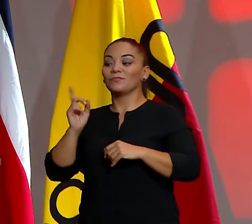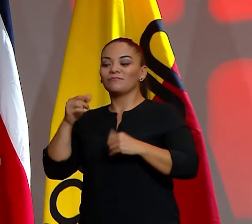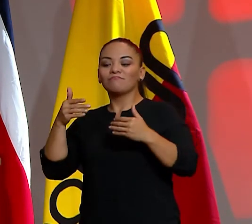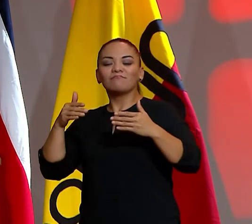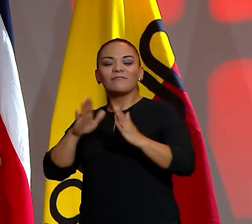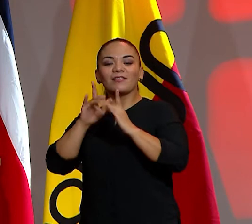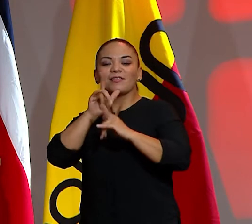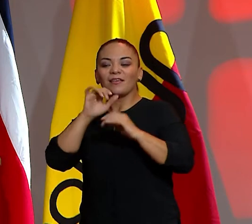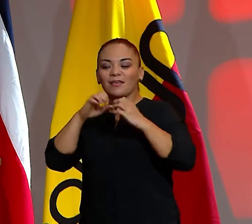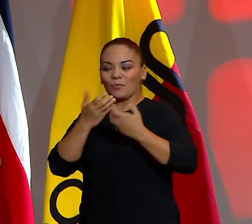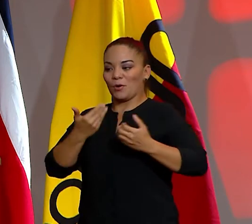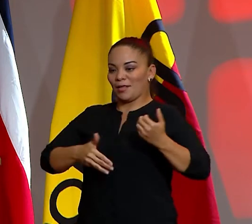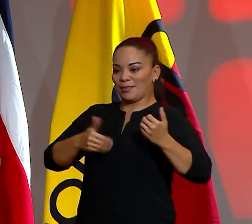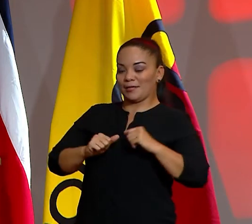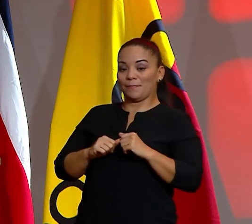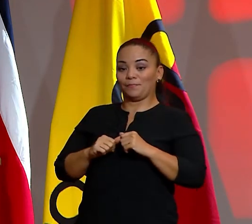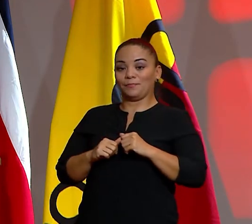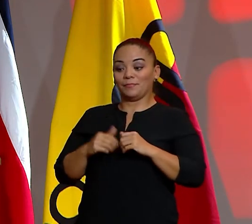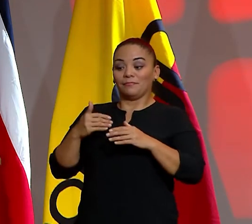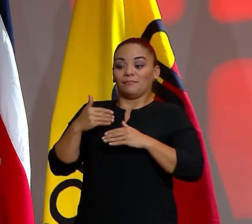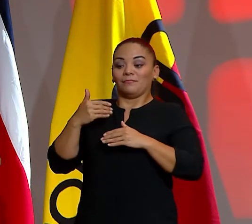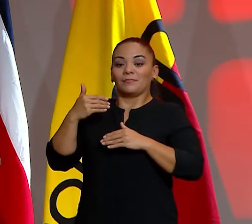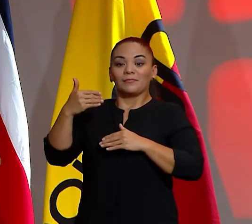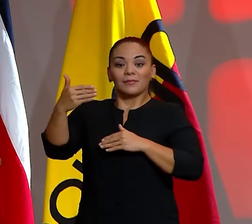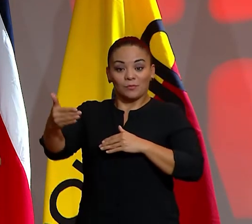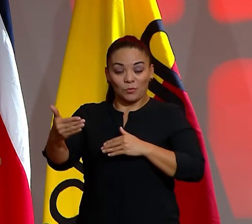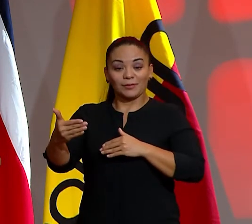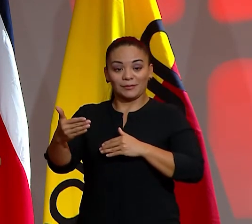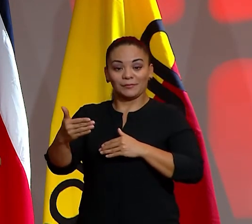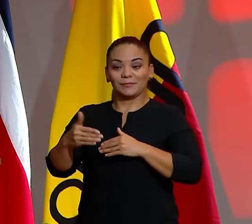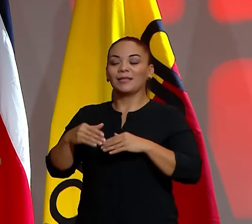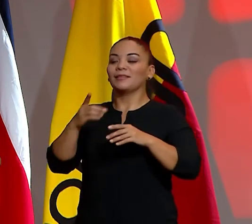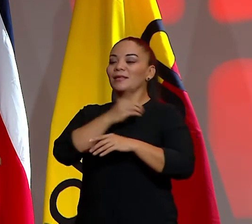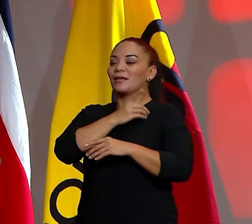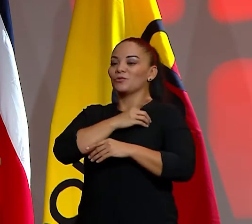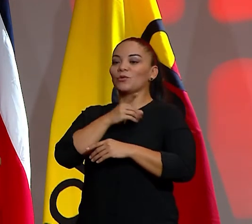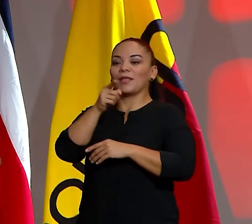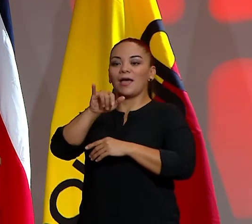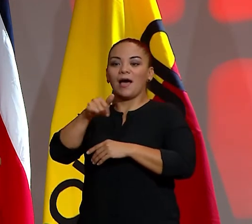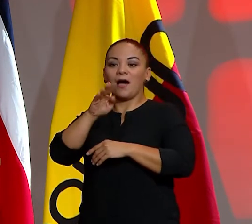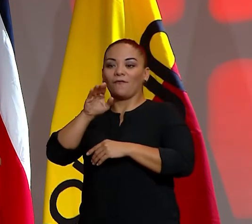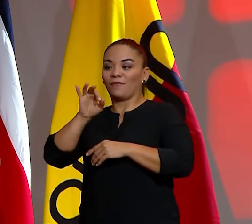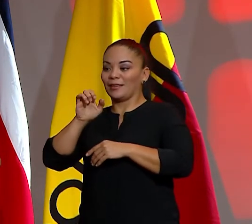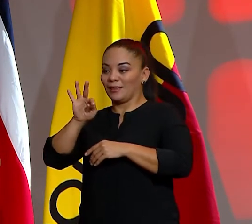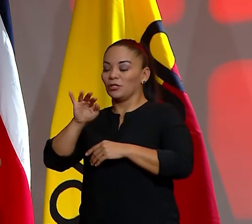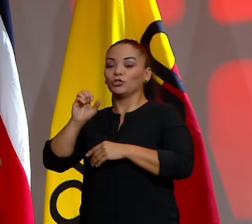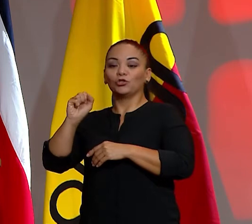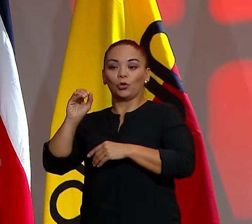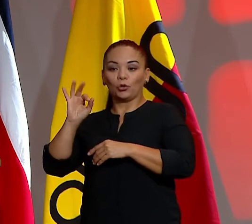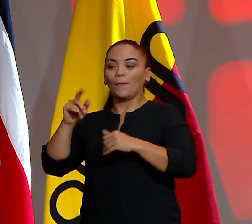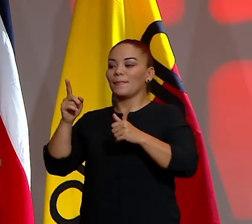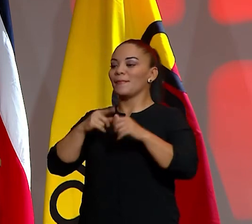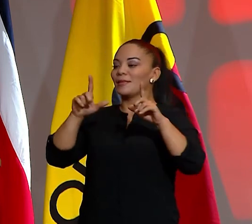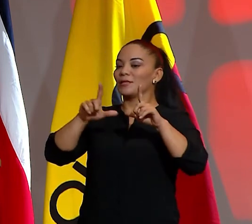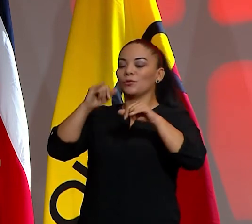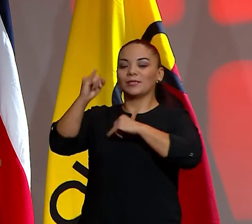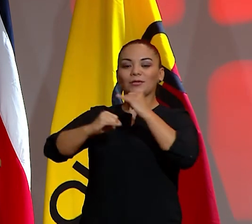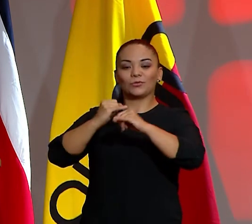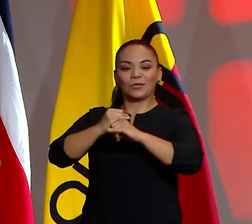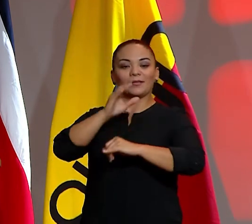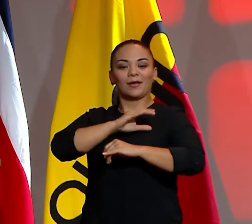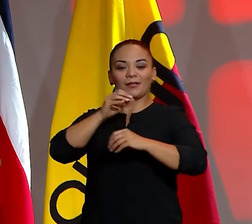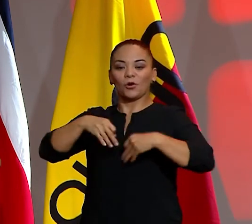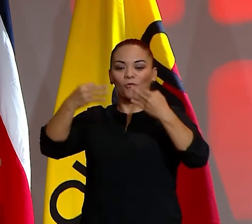Y tres décadas más tarde, bajo la dirección técnica de Jafet Soto, se adjudica su primer título internacional de carácter